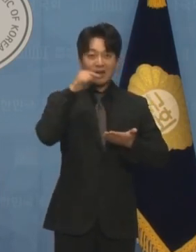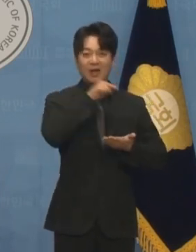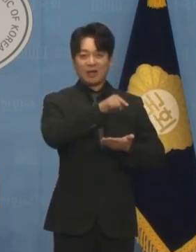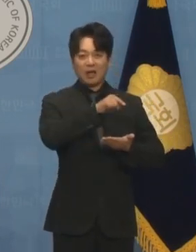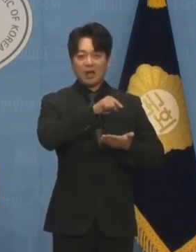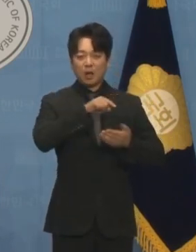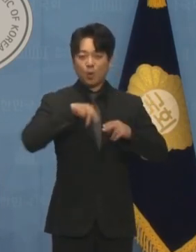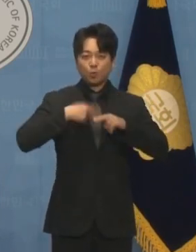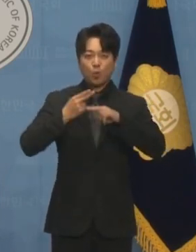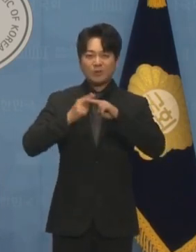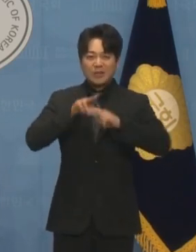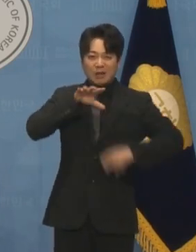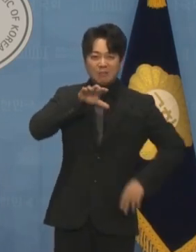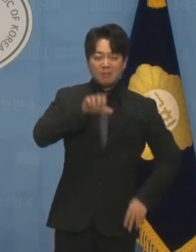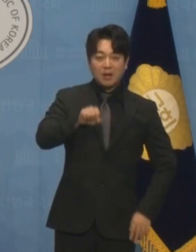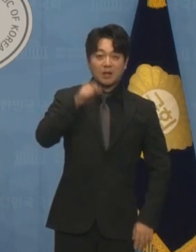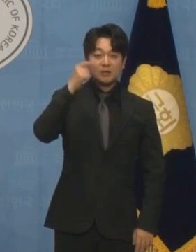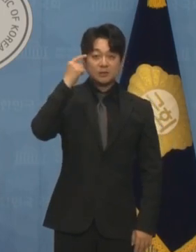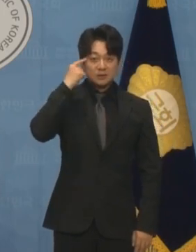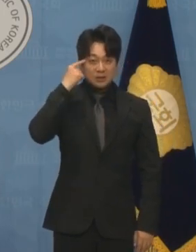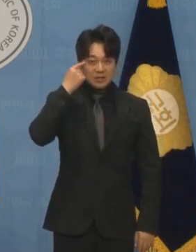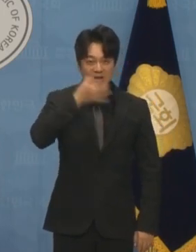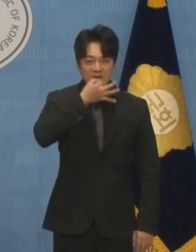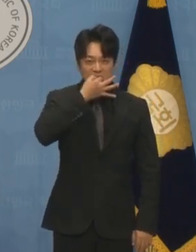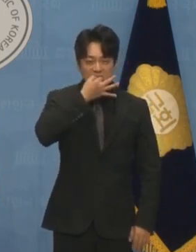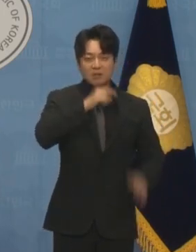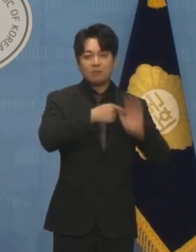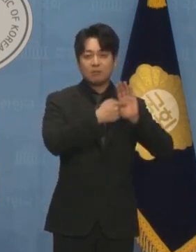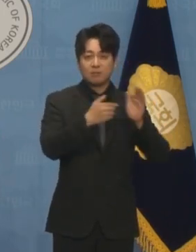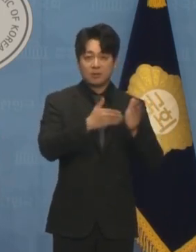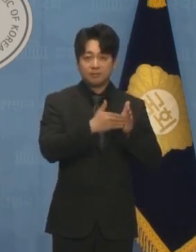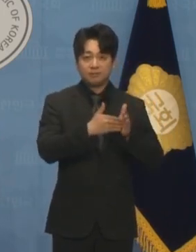강화하겠다는 야욕을 드러냈습니다.